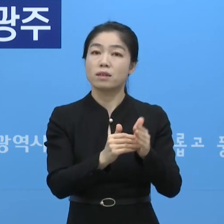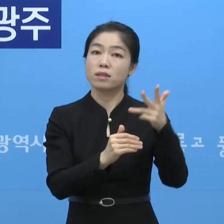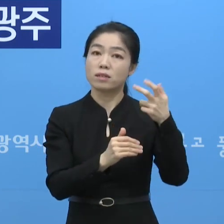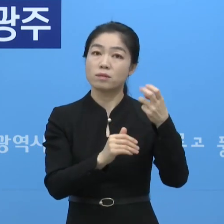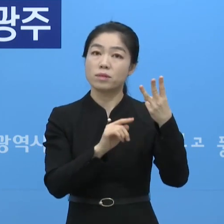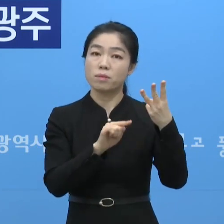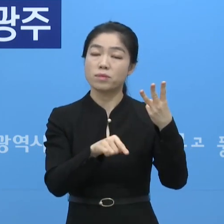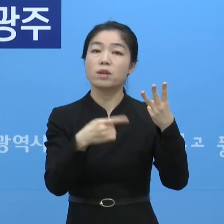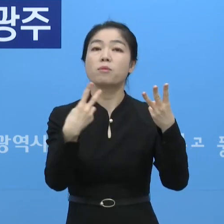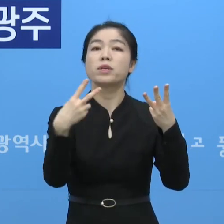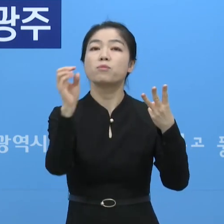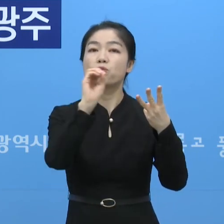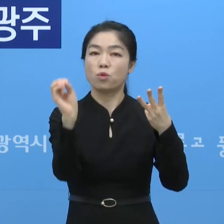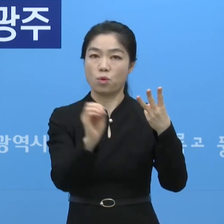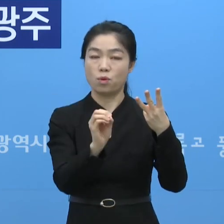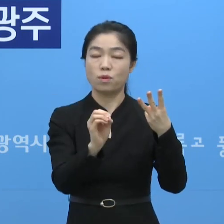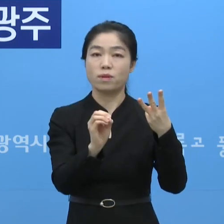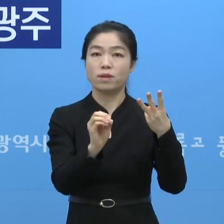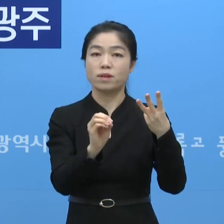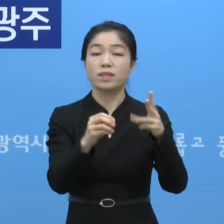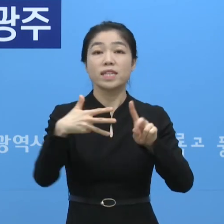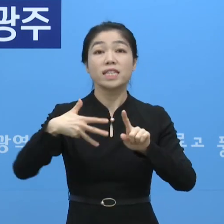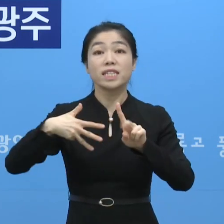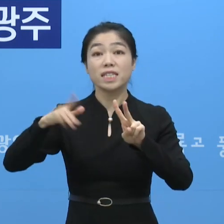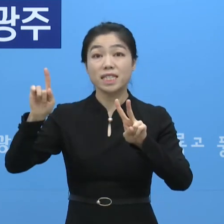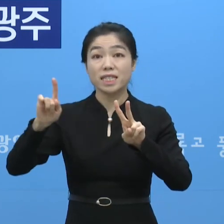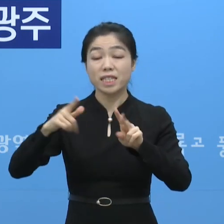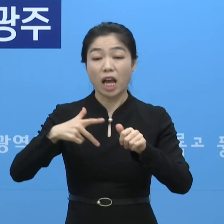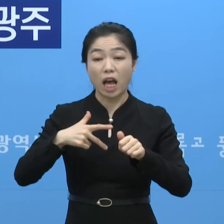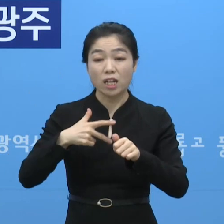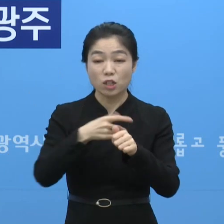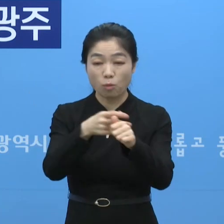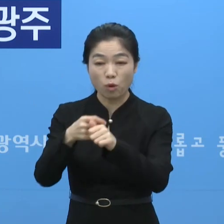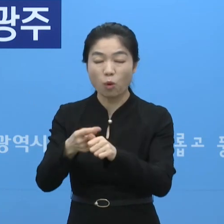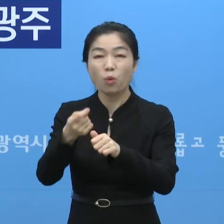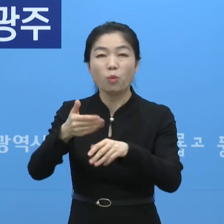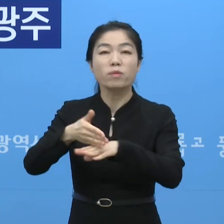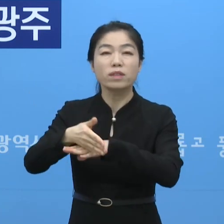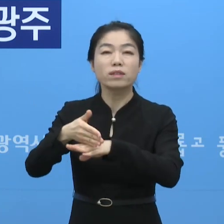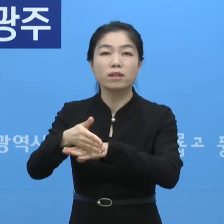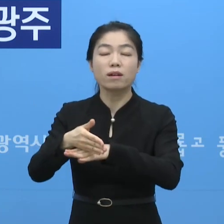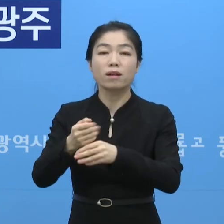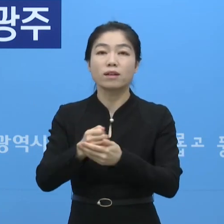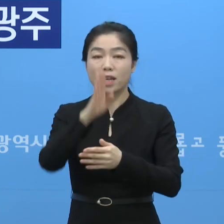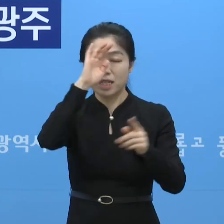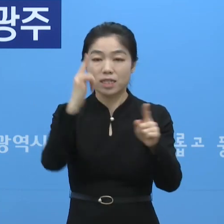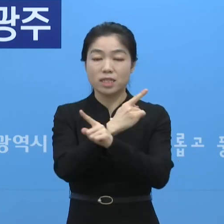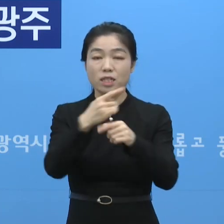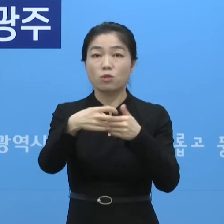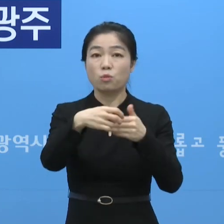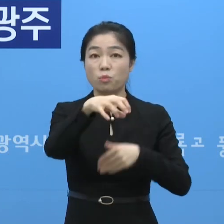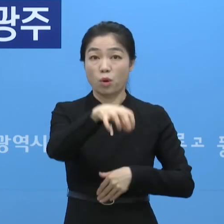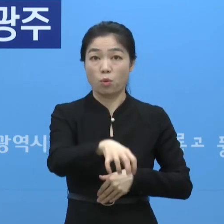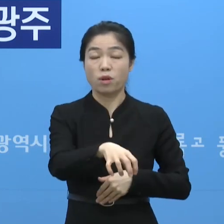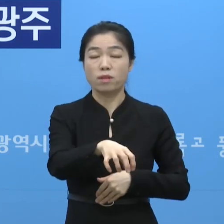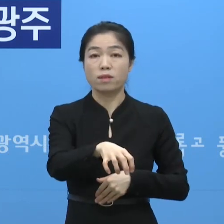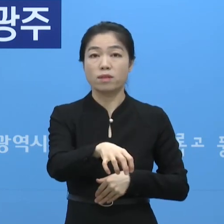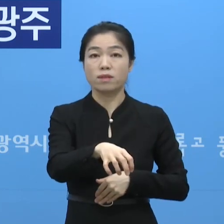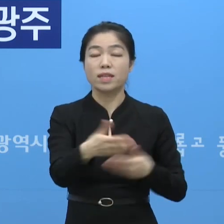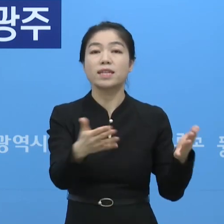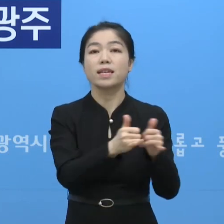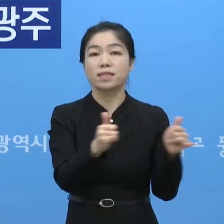73.2%로 올라갔습니다. 2차 접종은 아직은 좀 속도가 느린데요. 코로나19 치료병원의